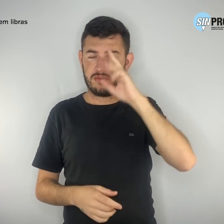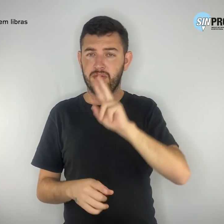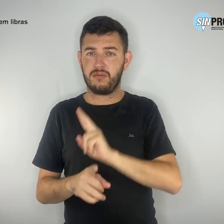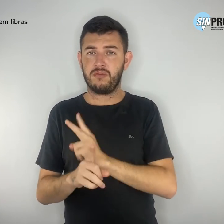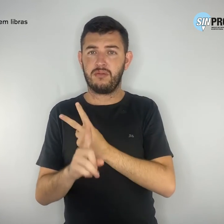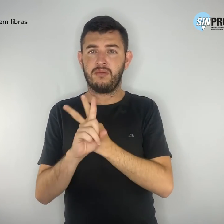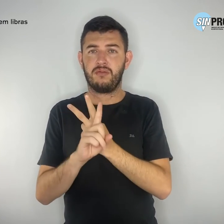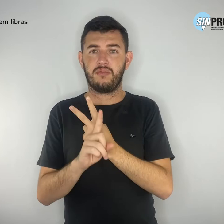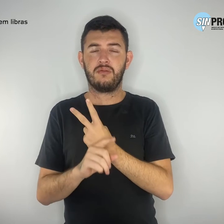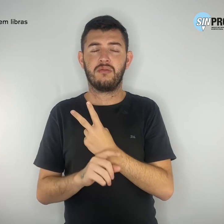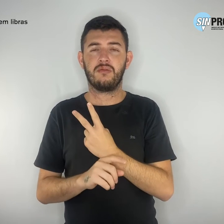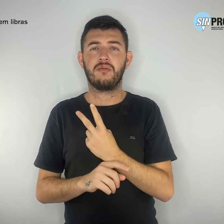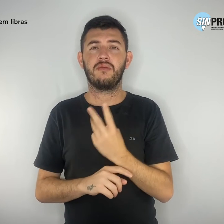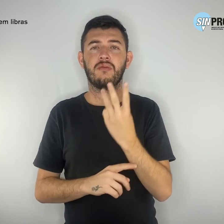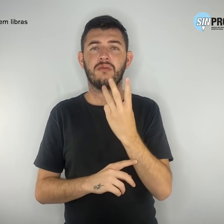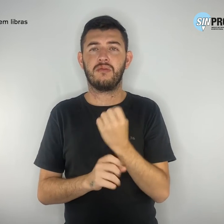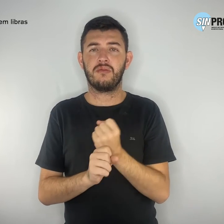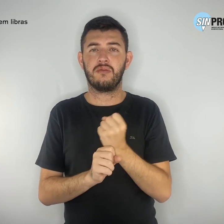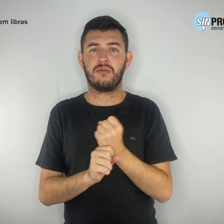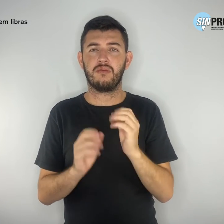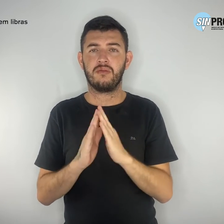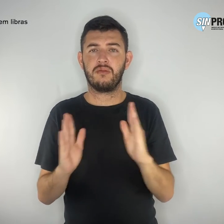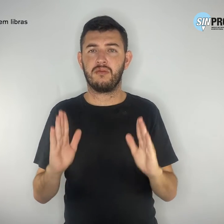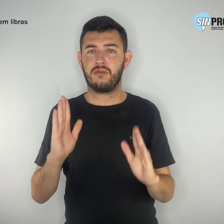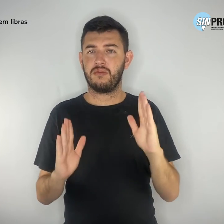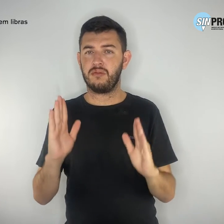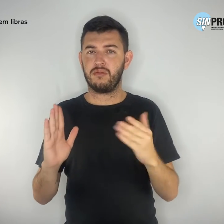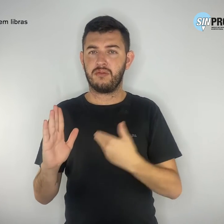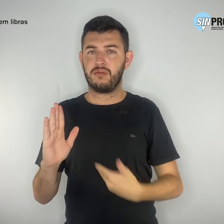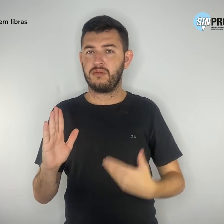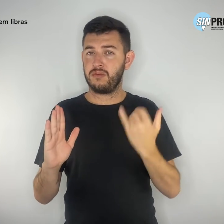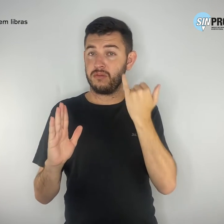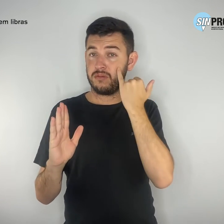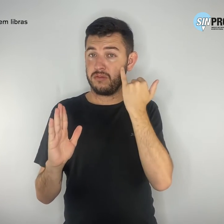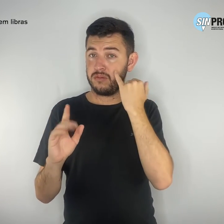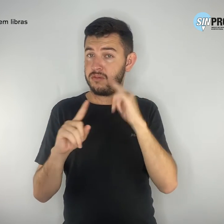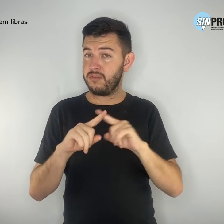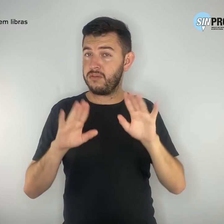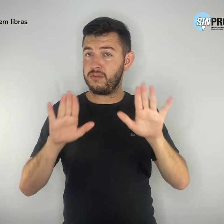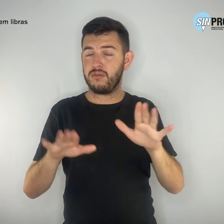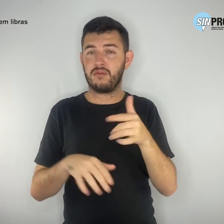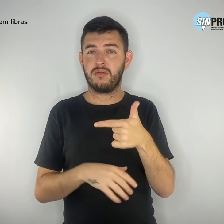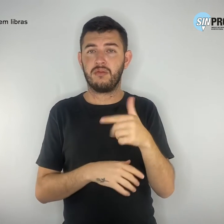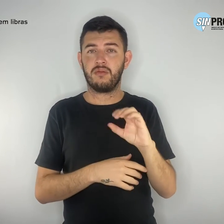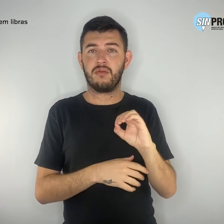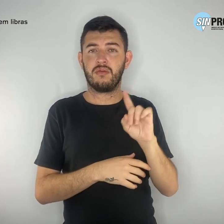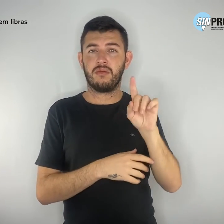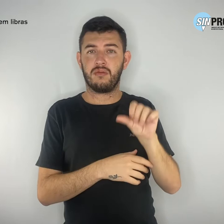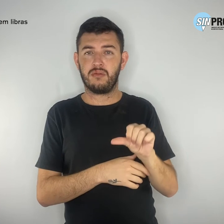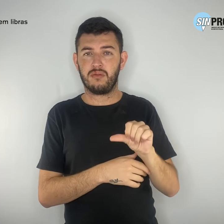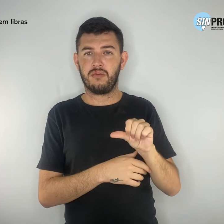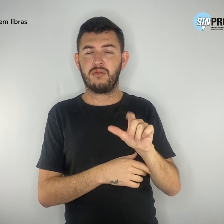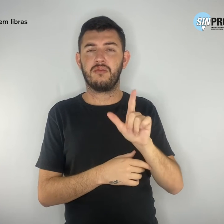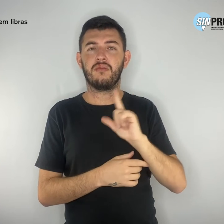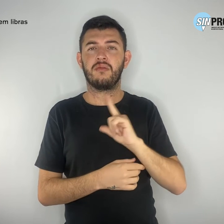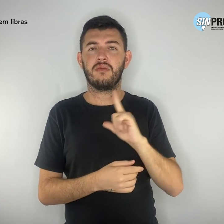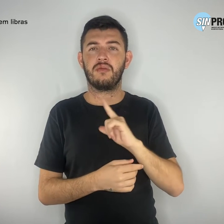Ibanez Rocha. Só em 2019, foram 119 registros em